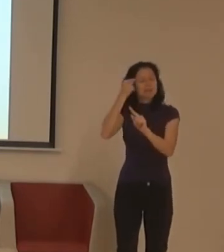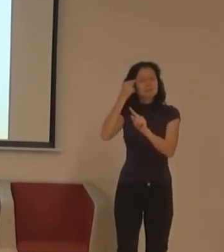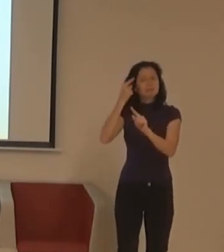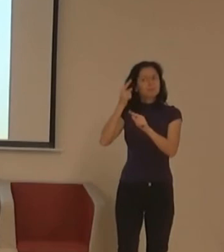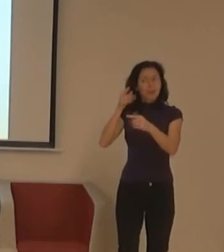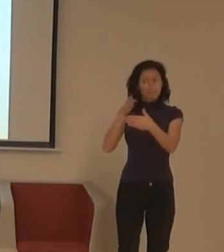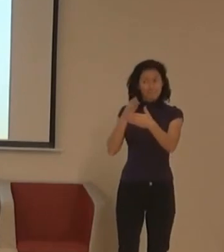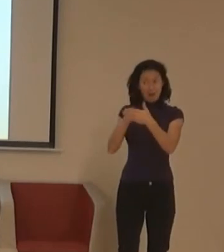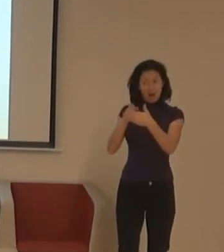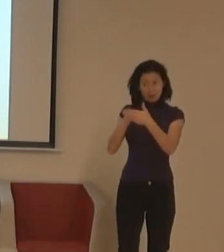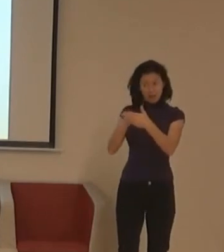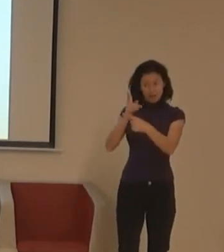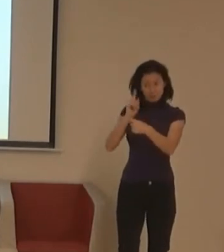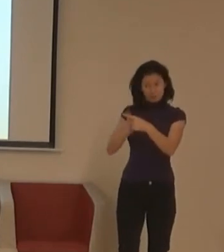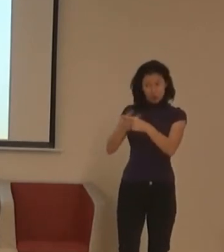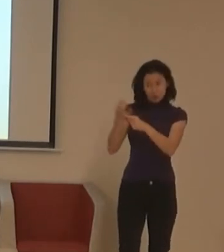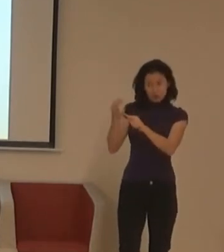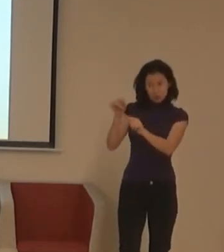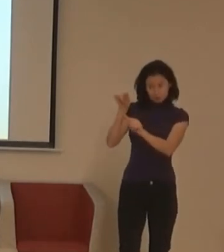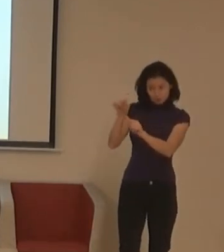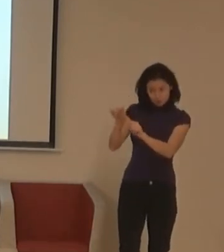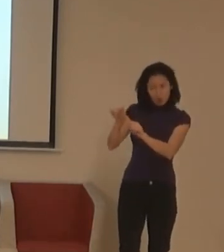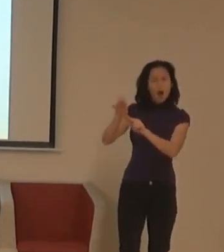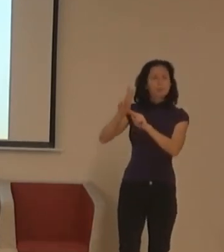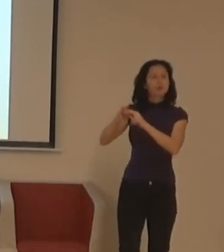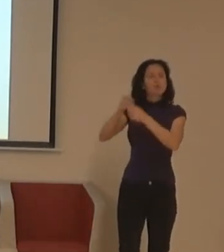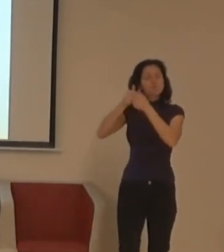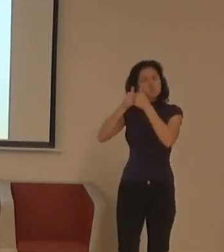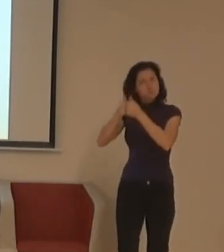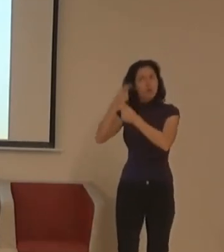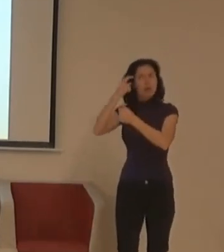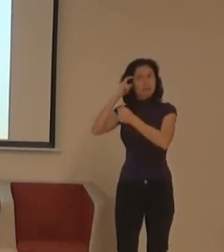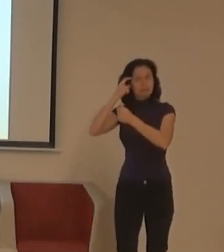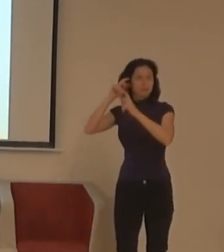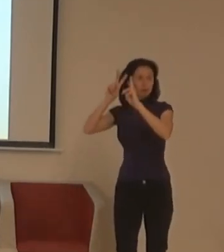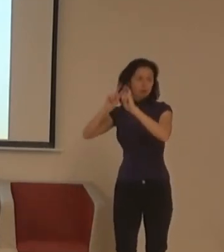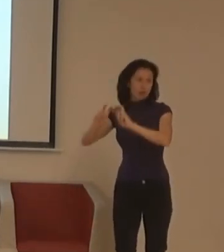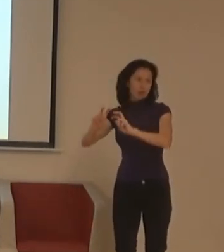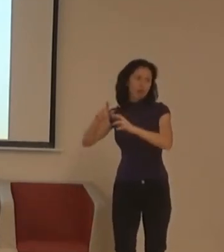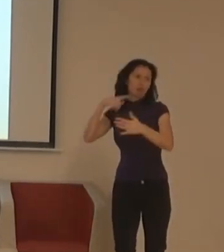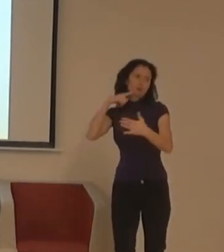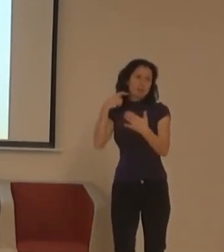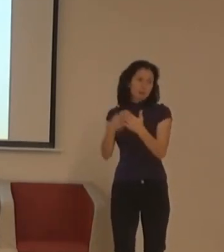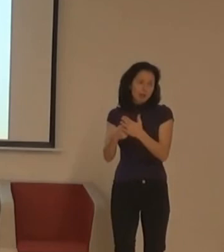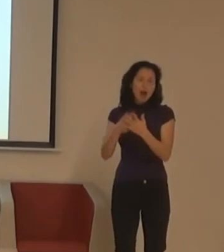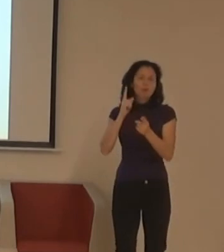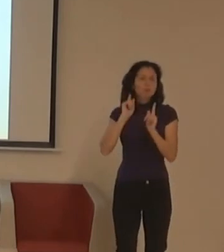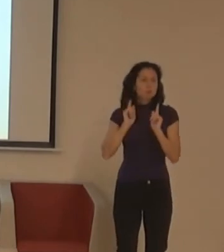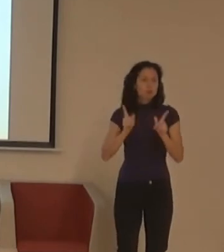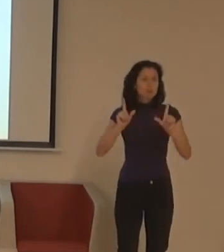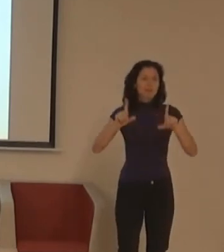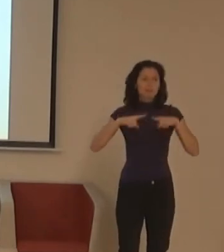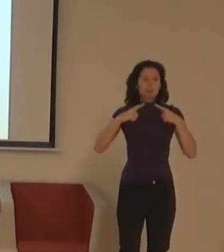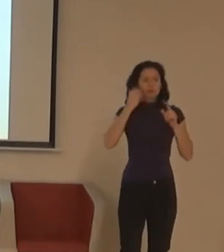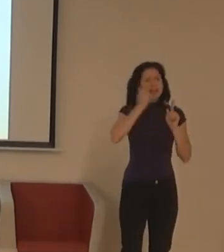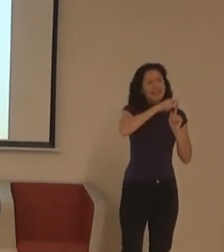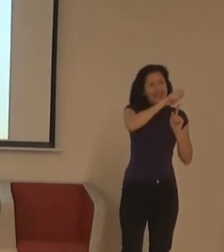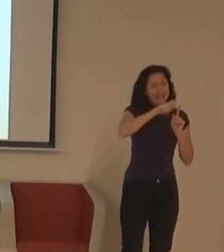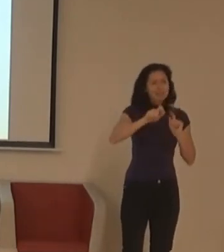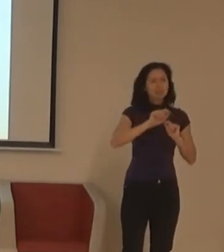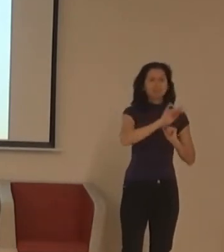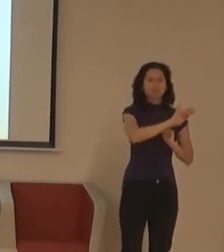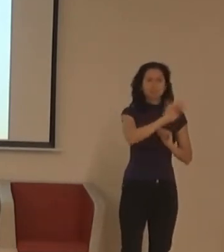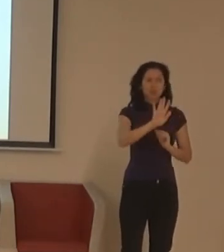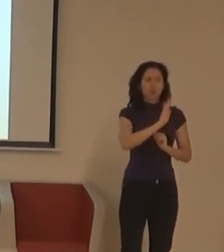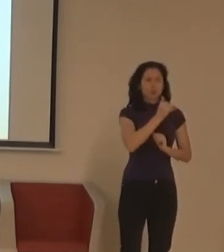co některé z nás vyčlenuje z toho zážitku, z té zkušenosti, z té přednášky, z té městské hromadní dopravy, z té webové stránky pryč.